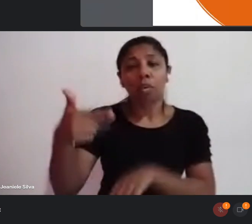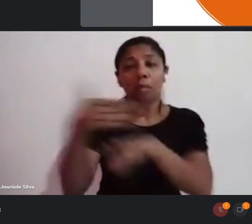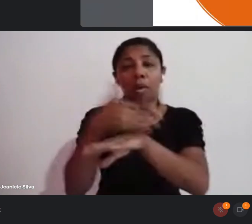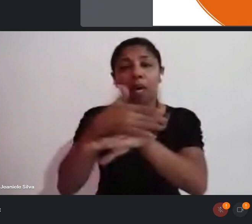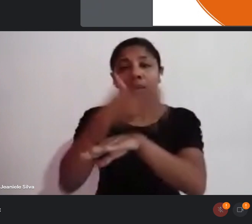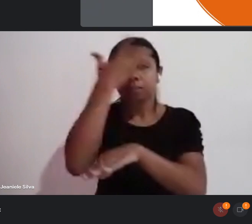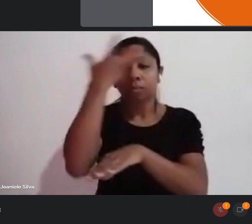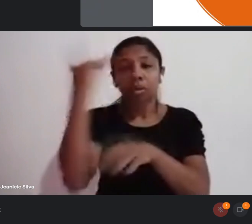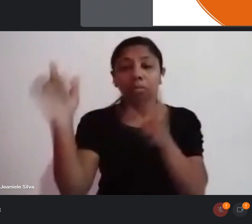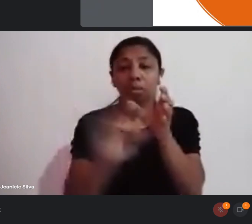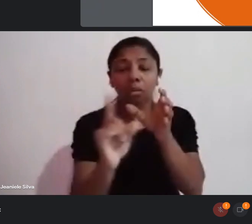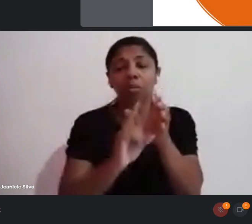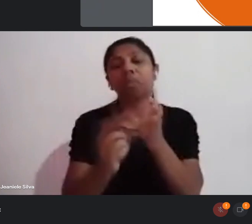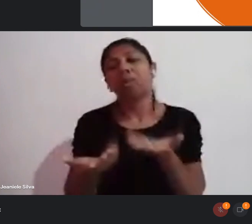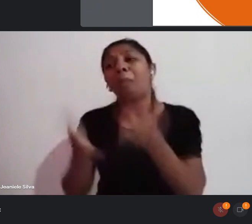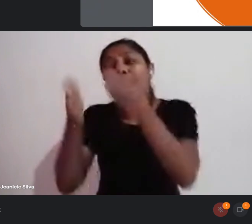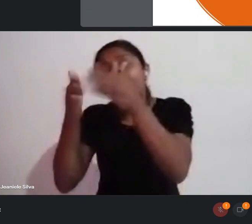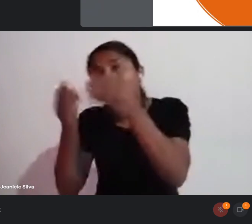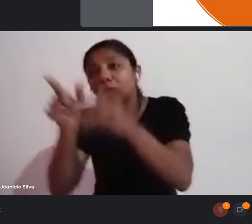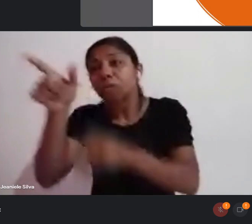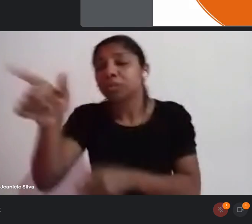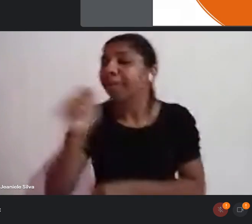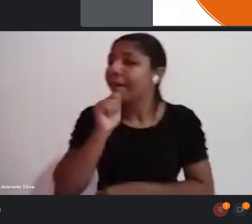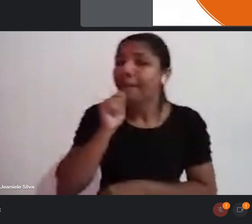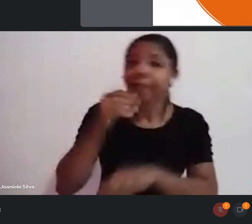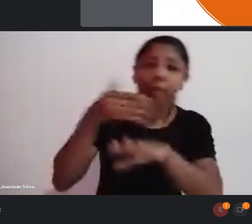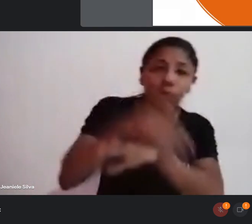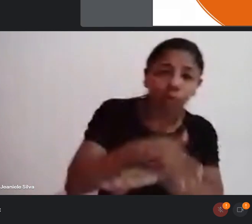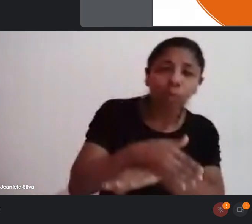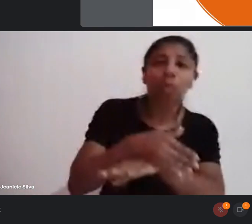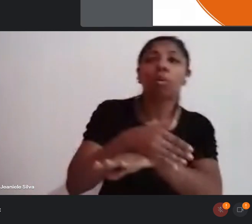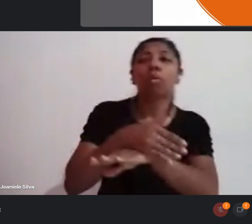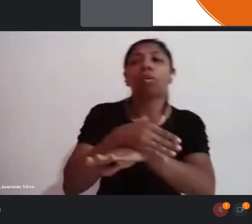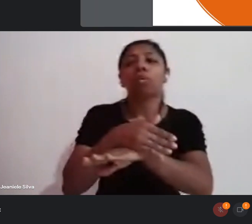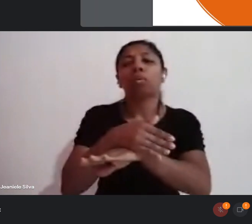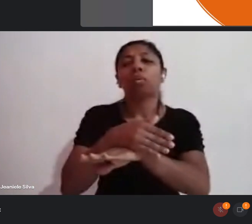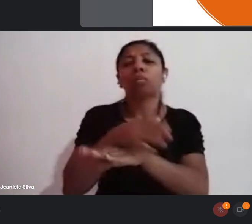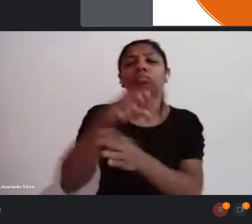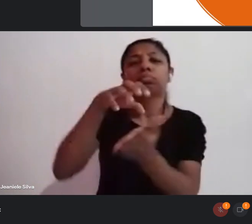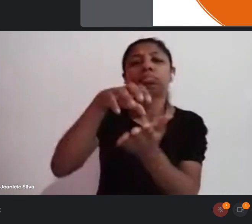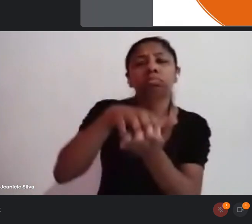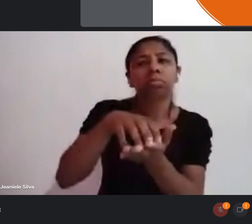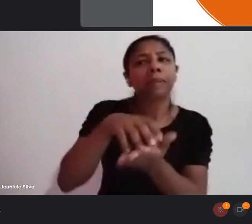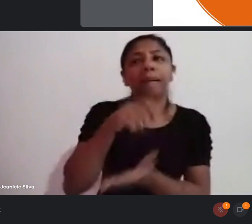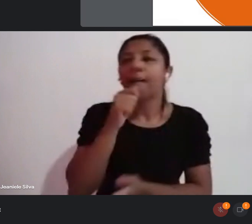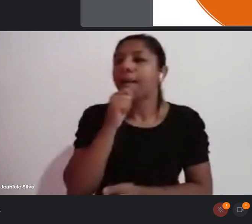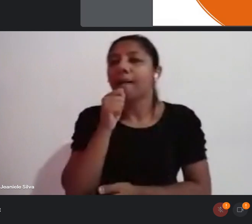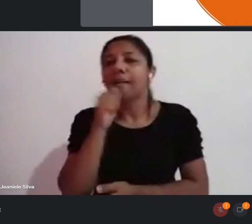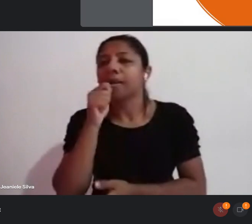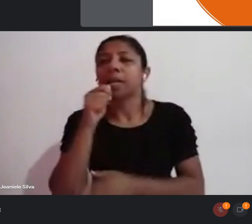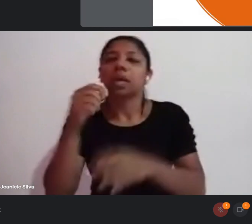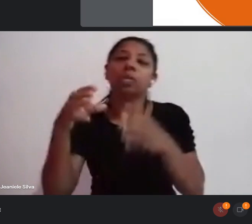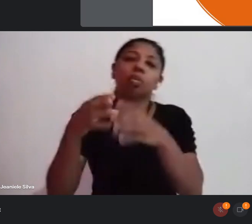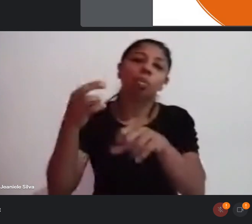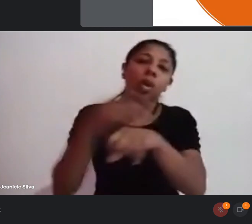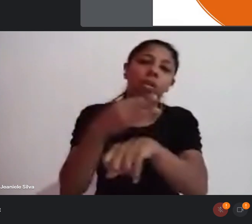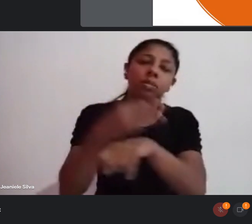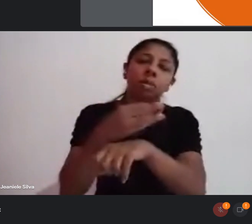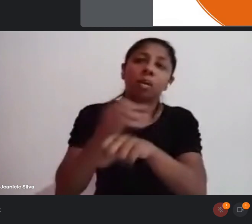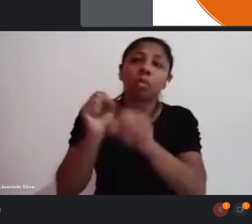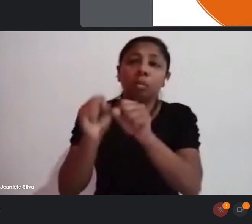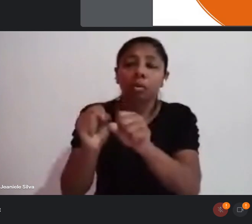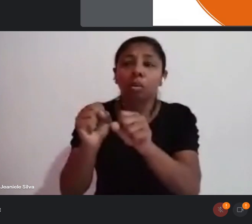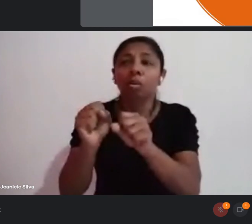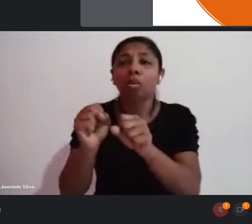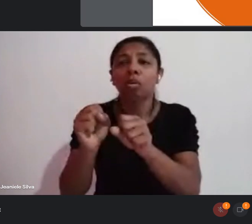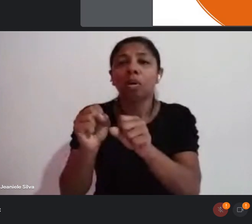não está na Câmara Setorial, quem não estiver no grupo do WhatsApp, que possa até colocar aqui, não